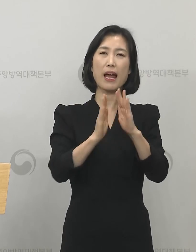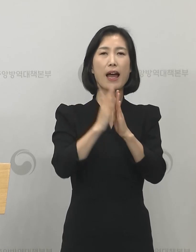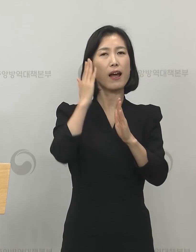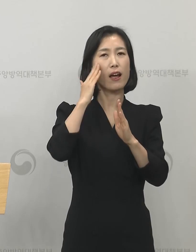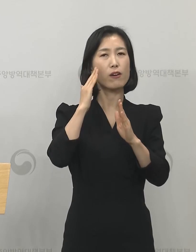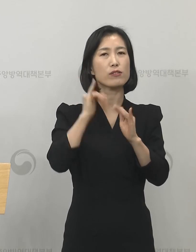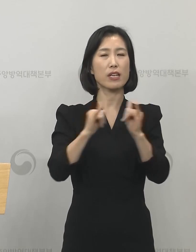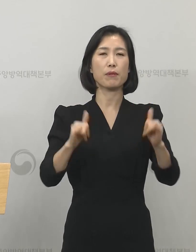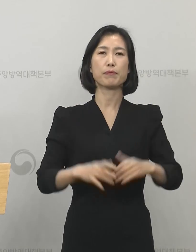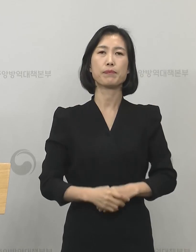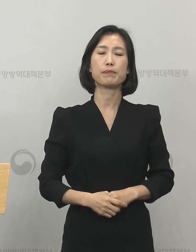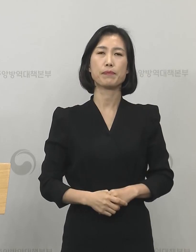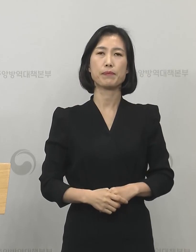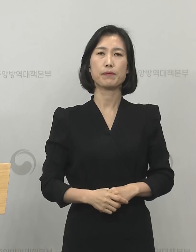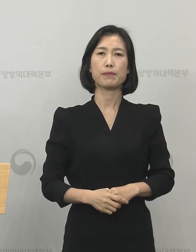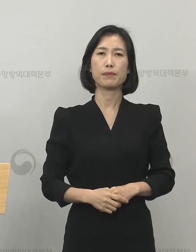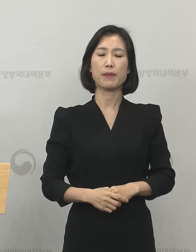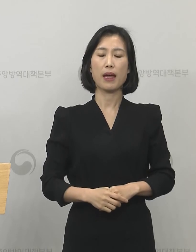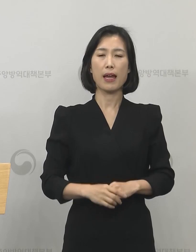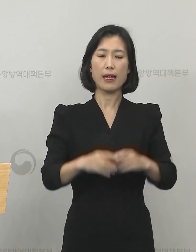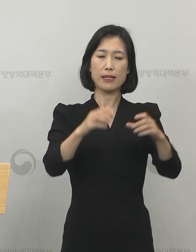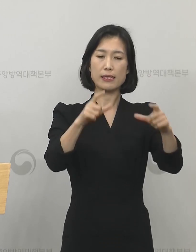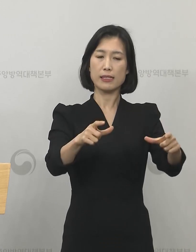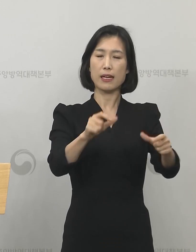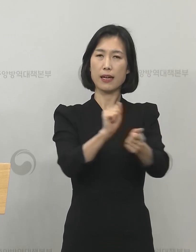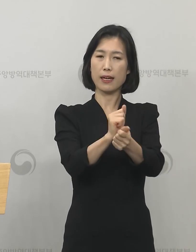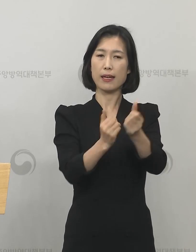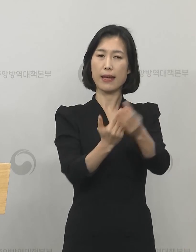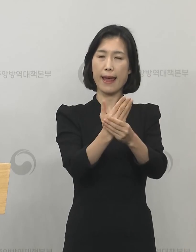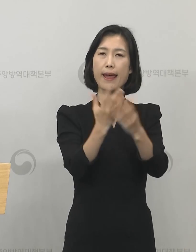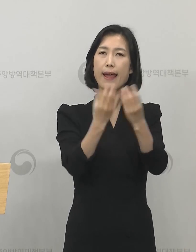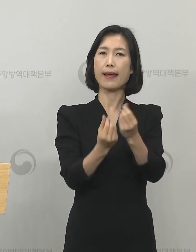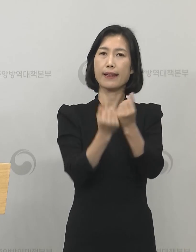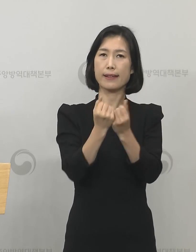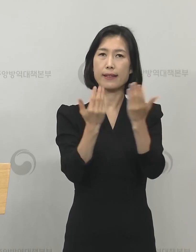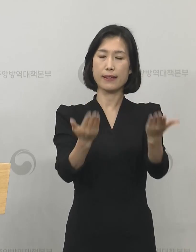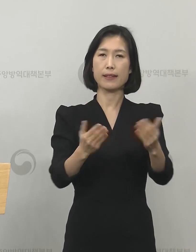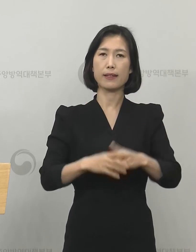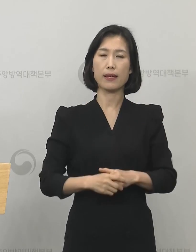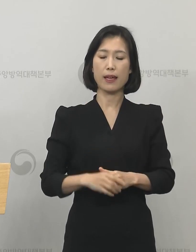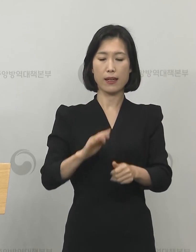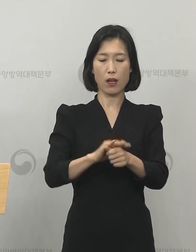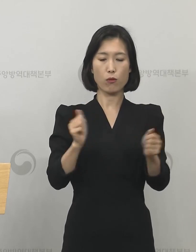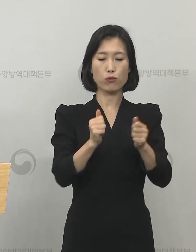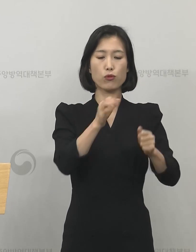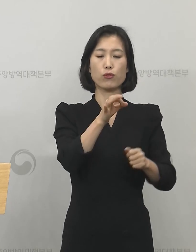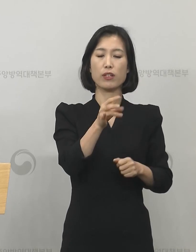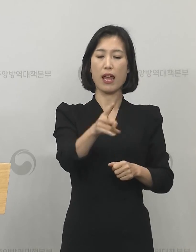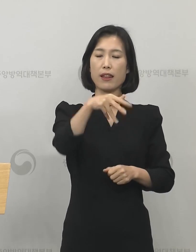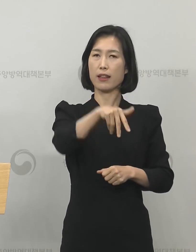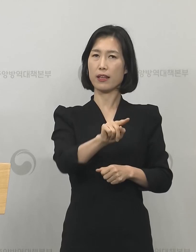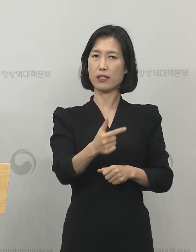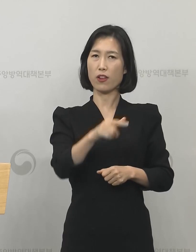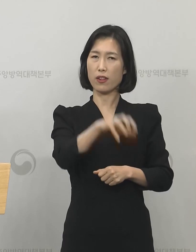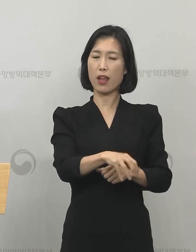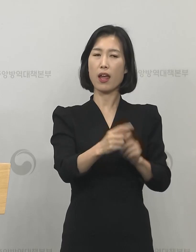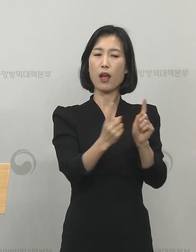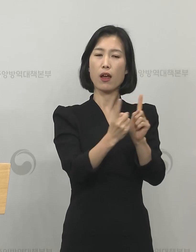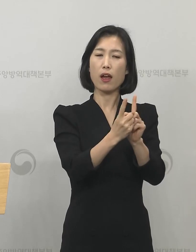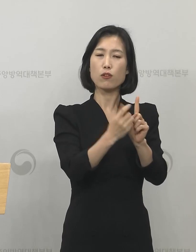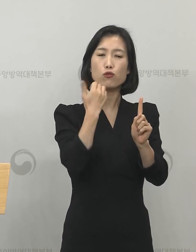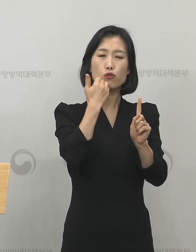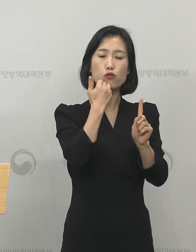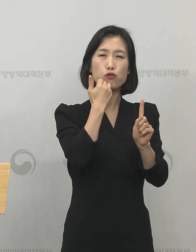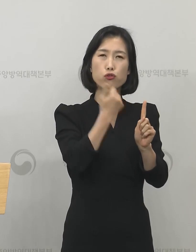최근 지역사례 감염 사례에 대해서 말씀을 드리겠습니다. 경북 예천군에서 접촉자 조사가